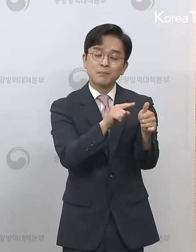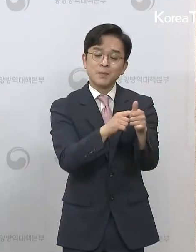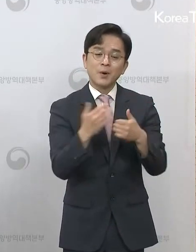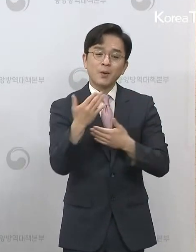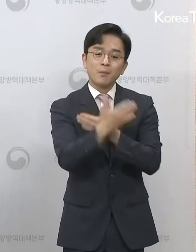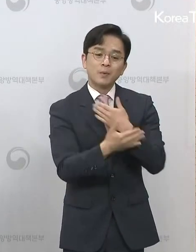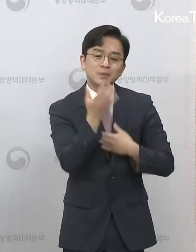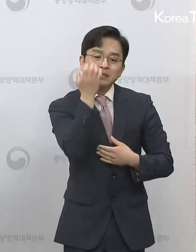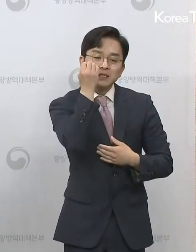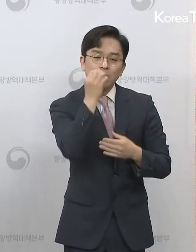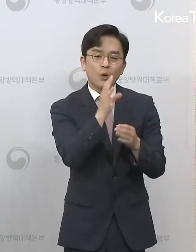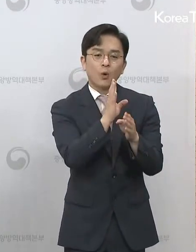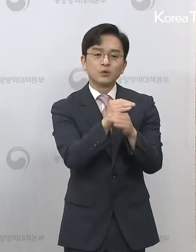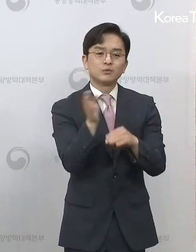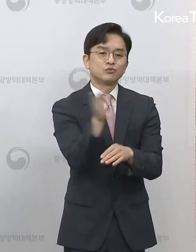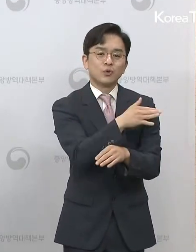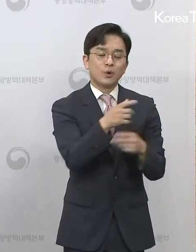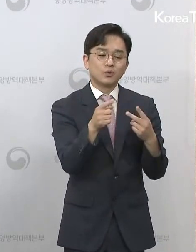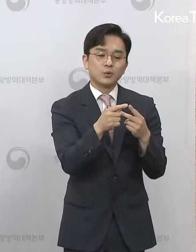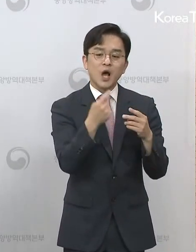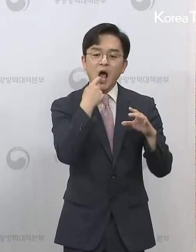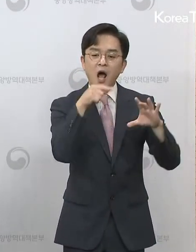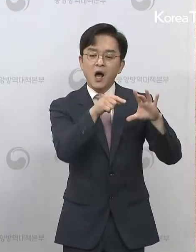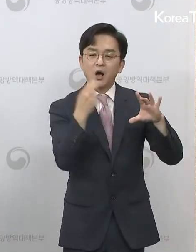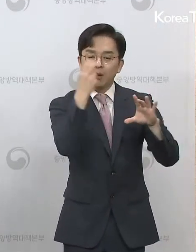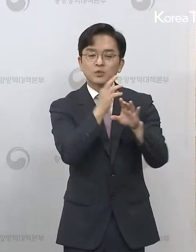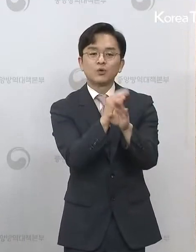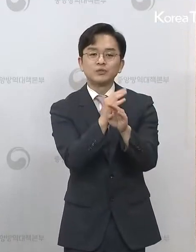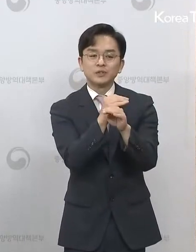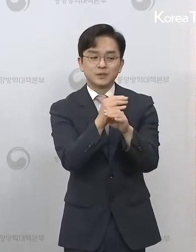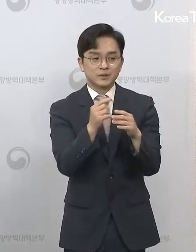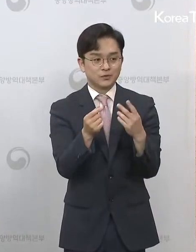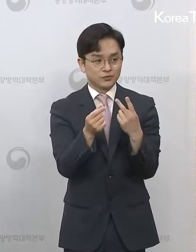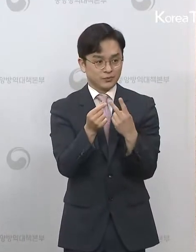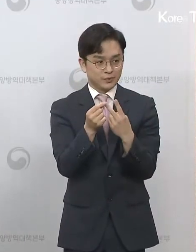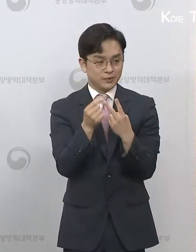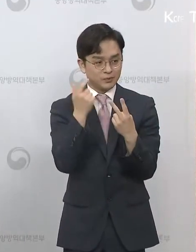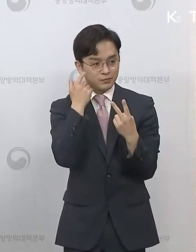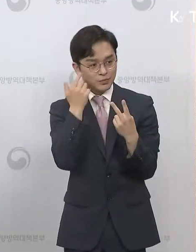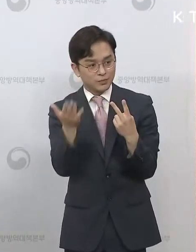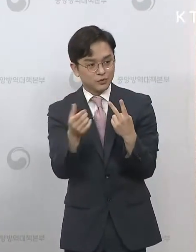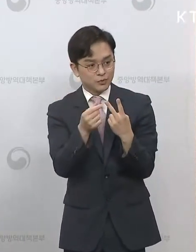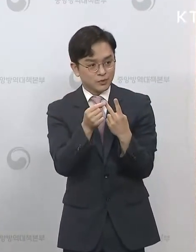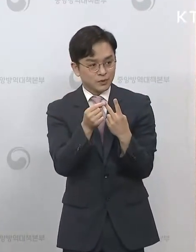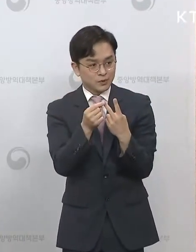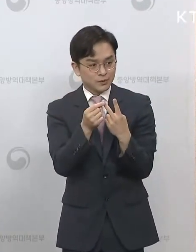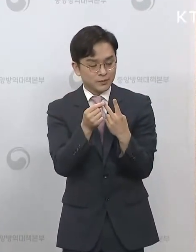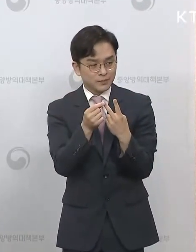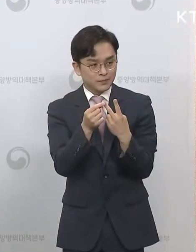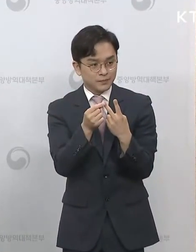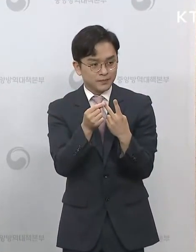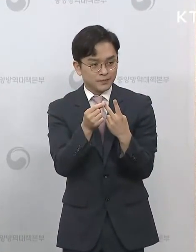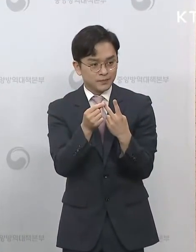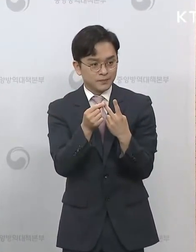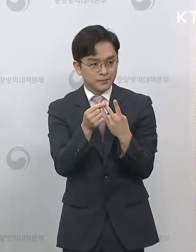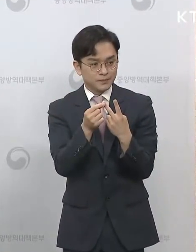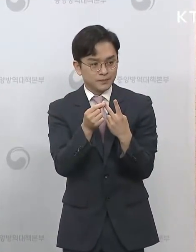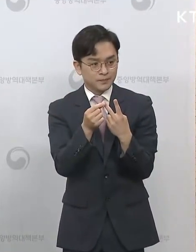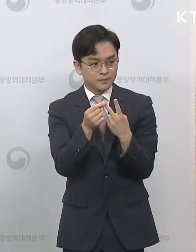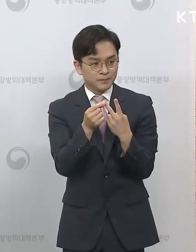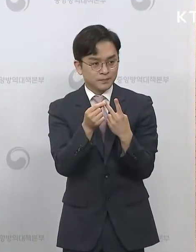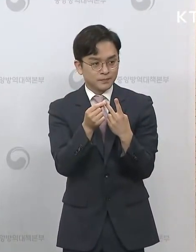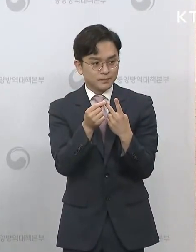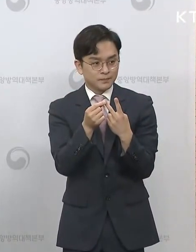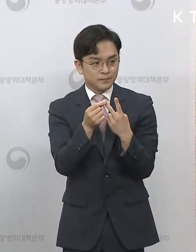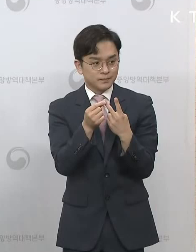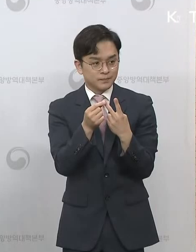이틀 클럽 관련해서 연관성을 조사검사 위기까지 나왔던 걸로 기억을 하는데 혹시